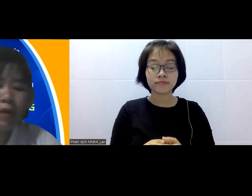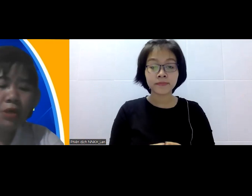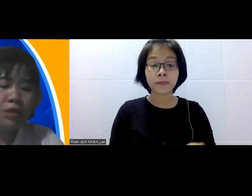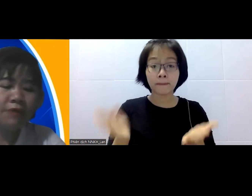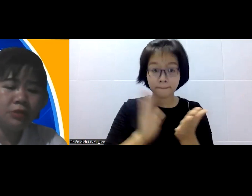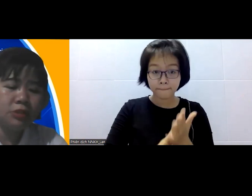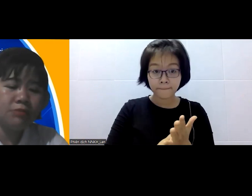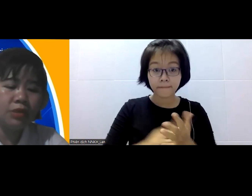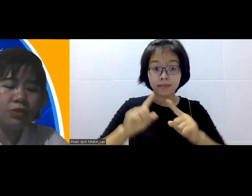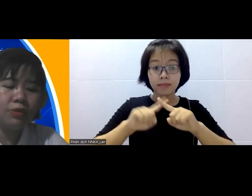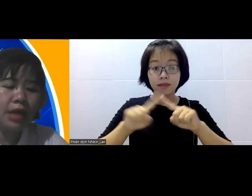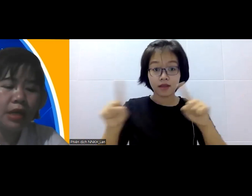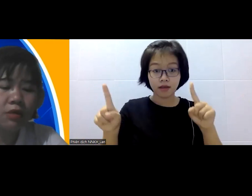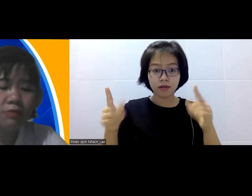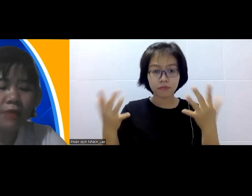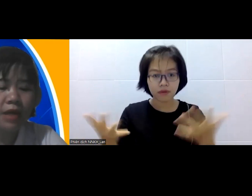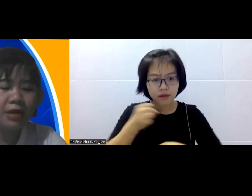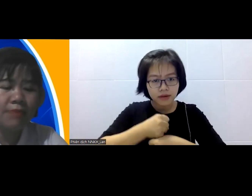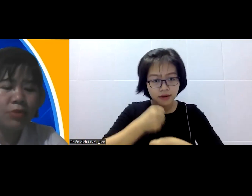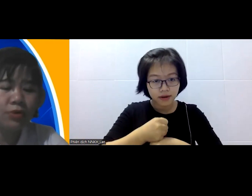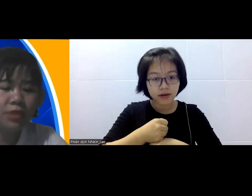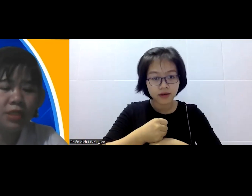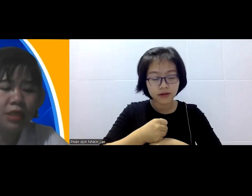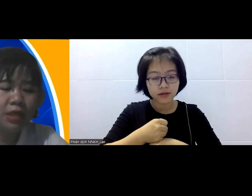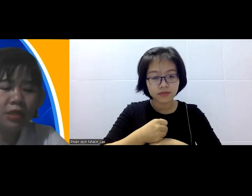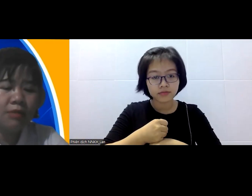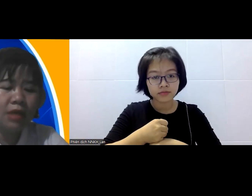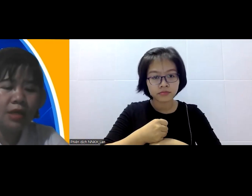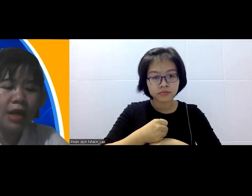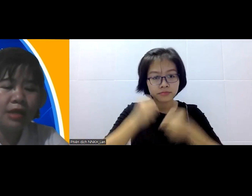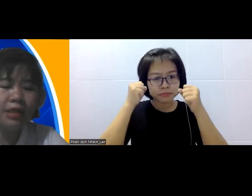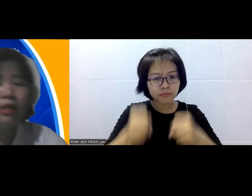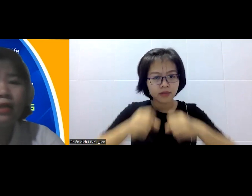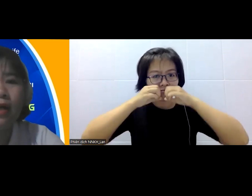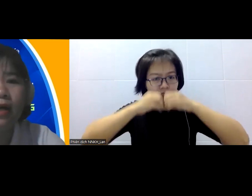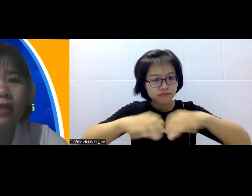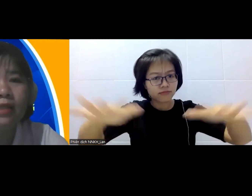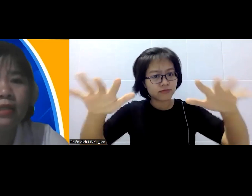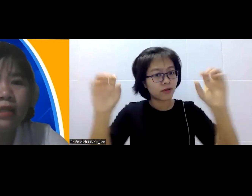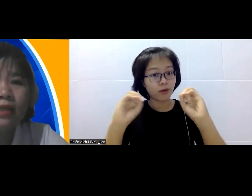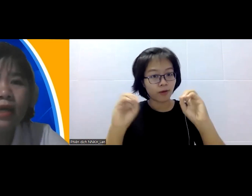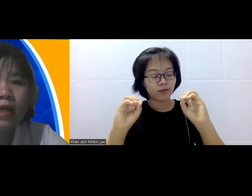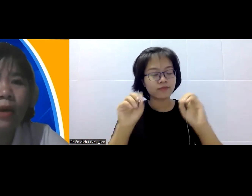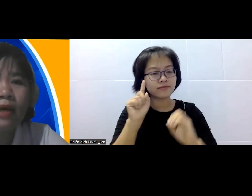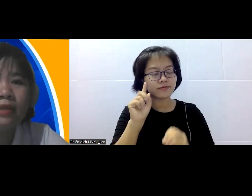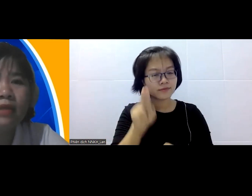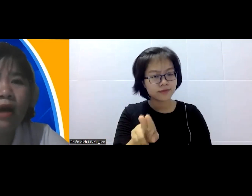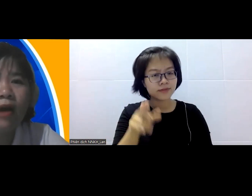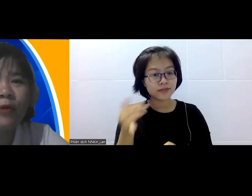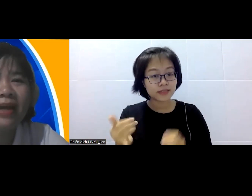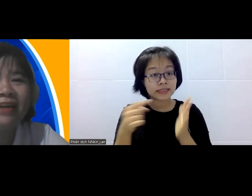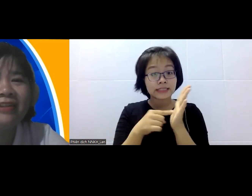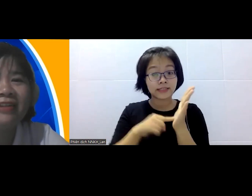đóng góp cho địa phương mặc dù là không phải là rằm rộ vì nhưng mà ít ra khi đến Cần Thơ thì các cái đoàn